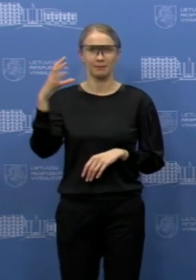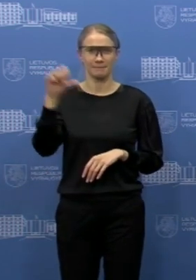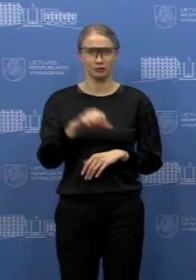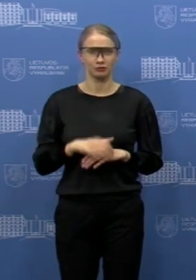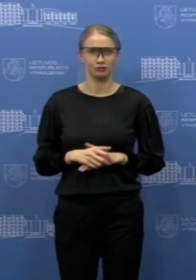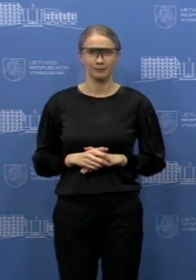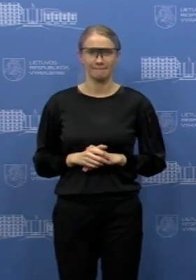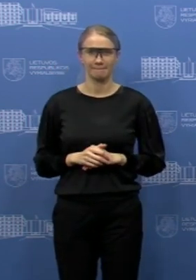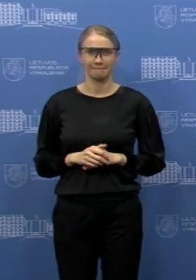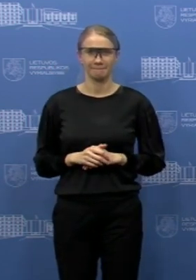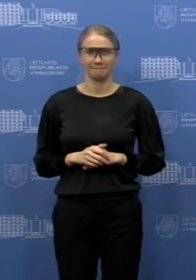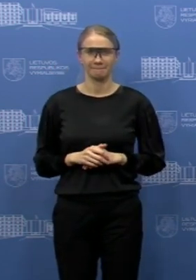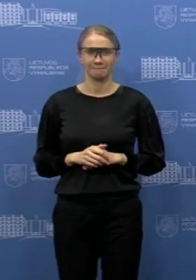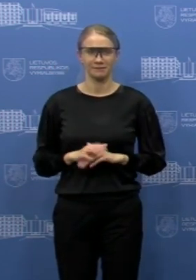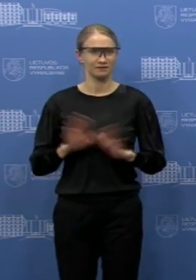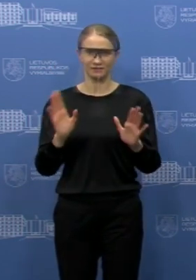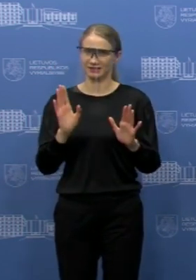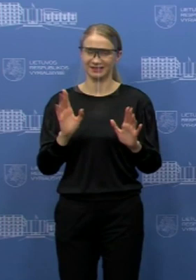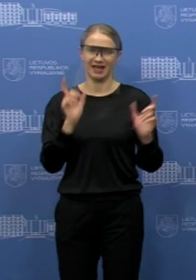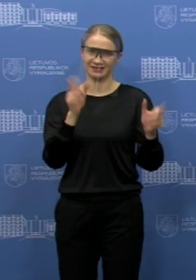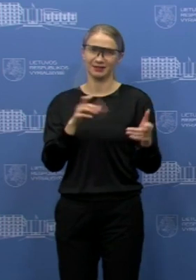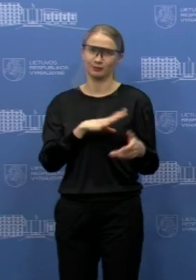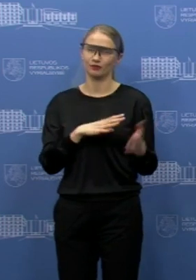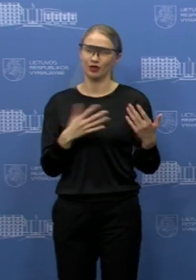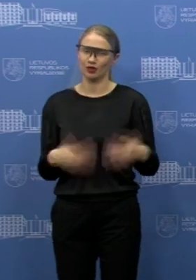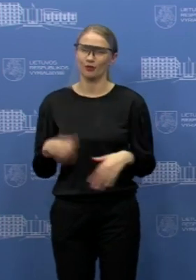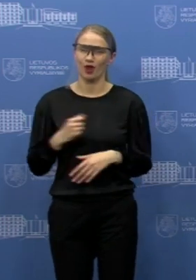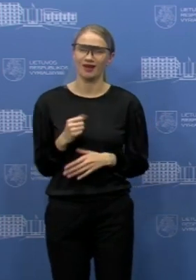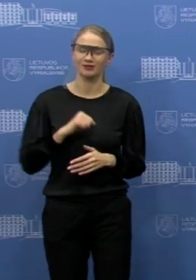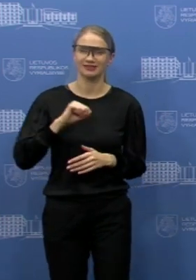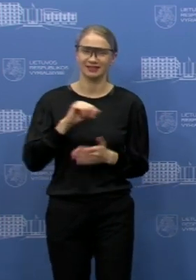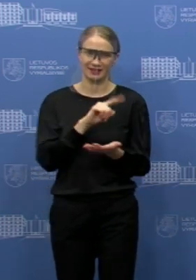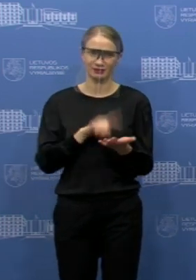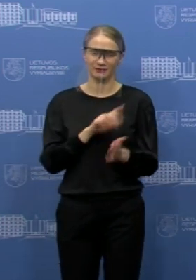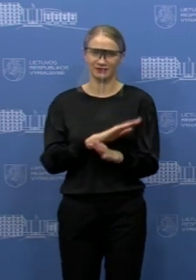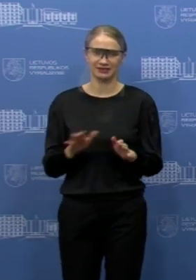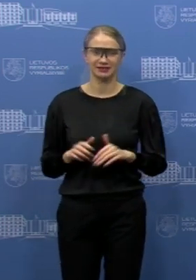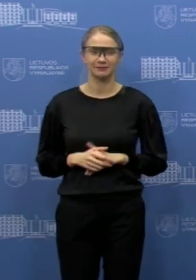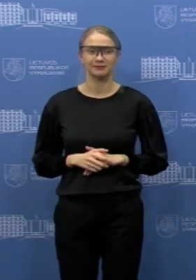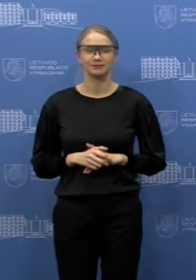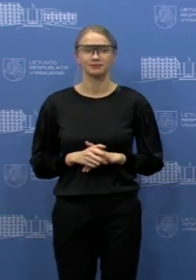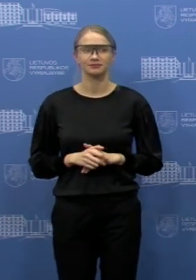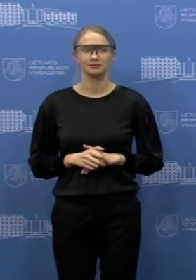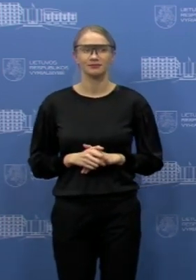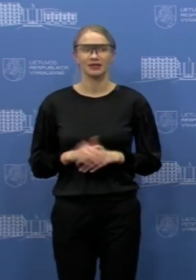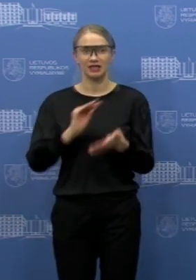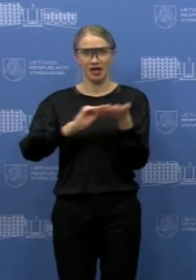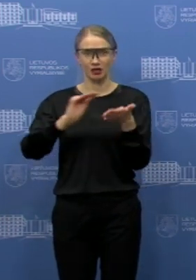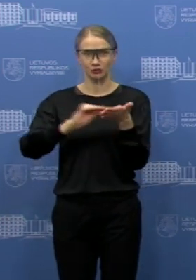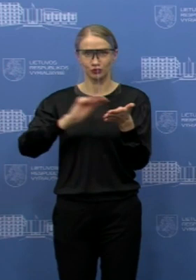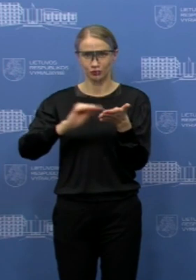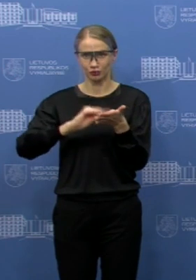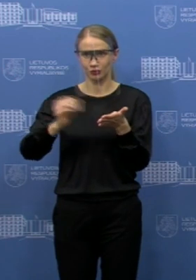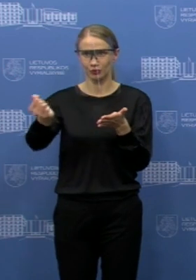norite paklausti? Ačiū jau ministras atsankė į kolegos klausimą, tai dėkui. Supratau, gavau raštų vieną